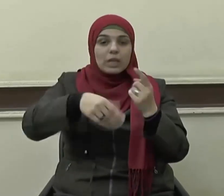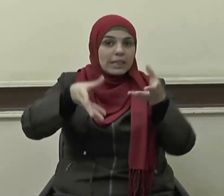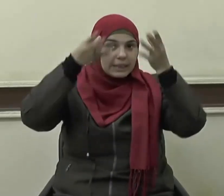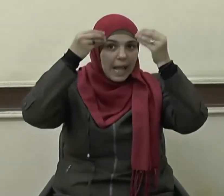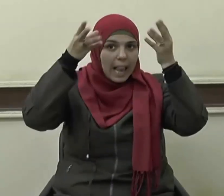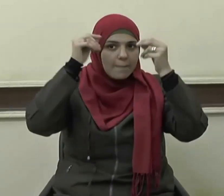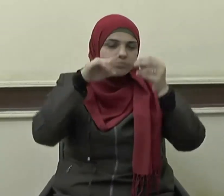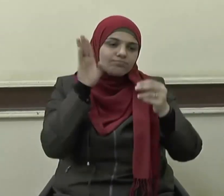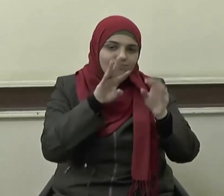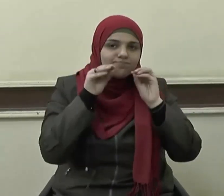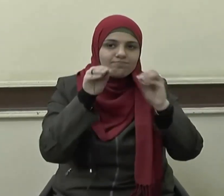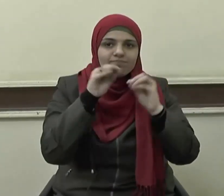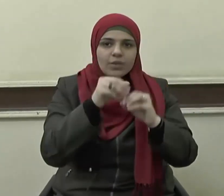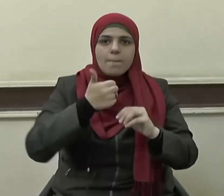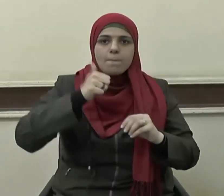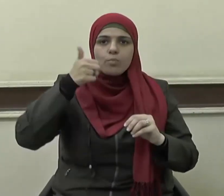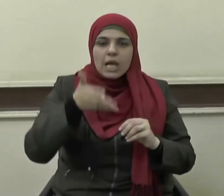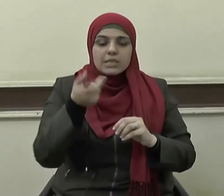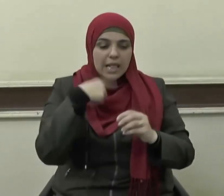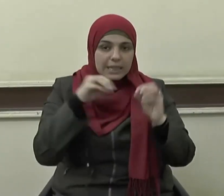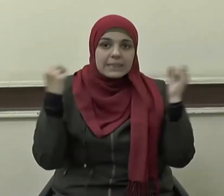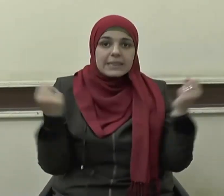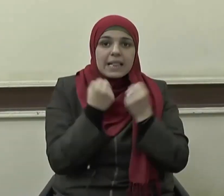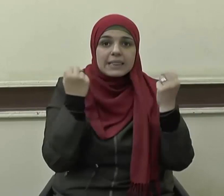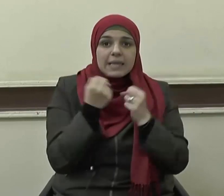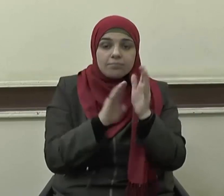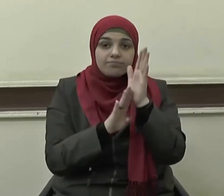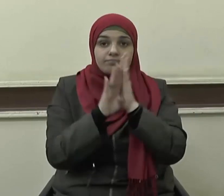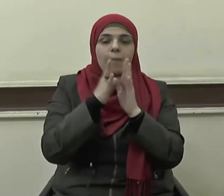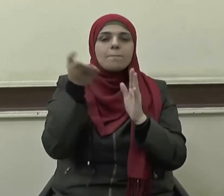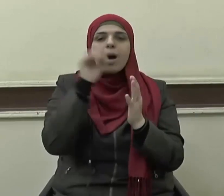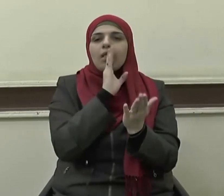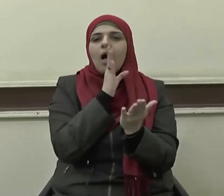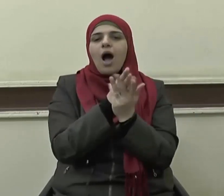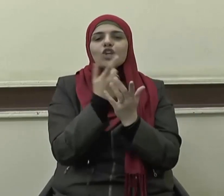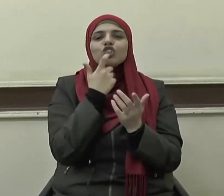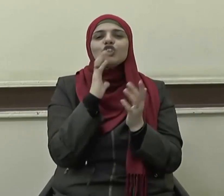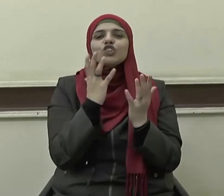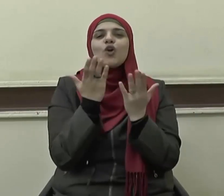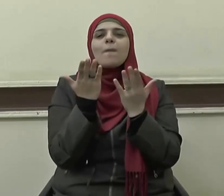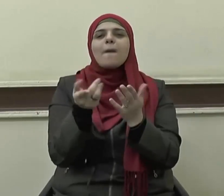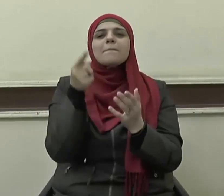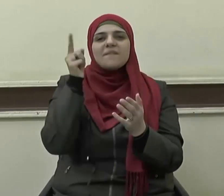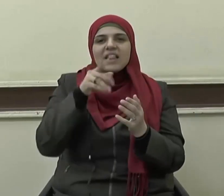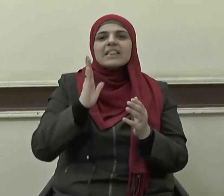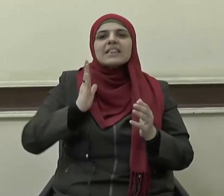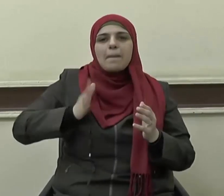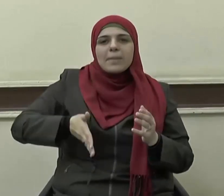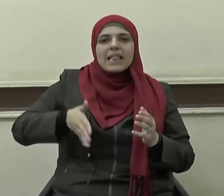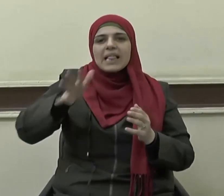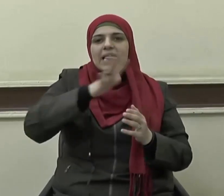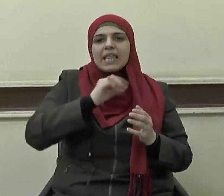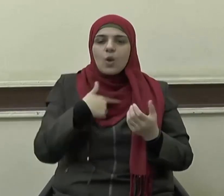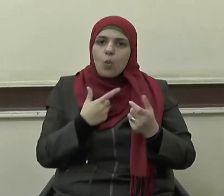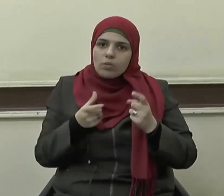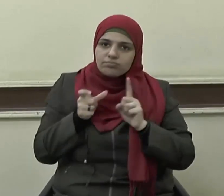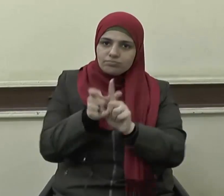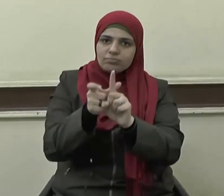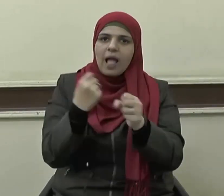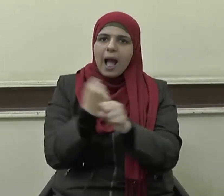والتدريب المتقن يأتي حق الشباب في التمكين والدفع بهم كل